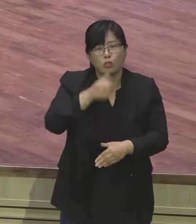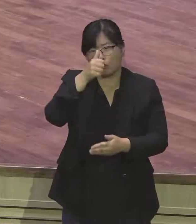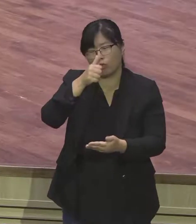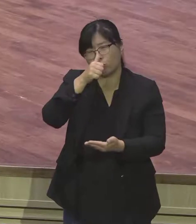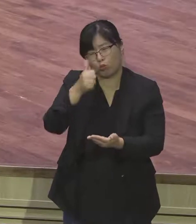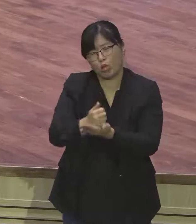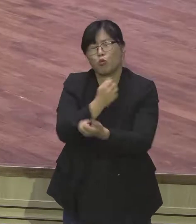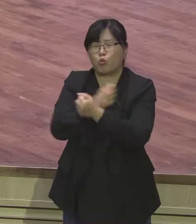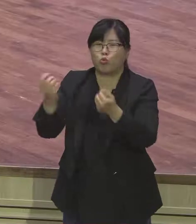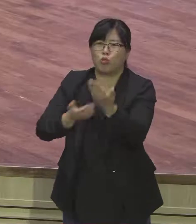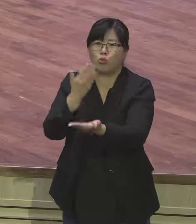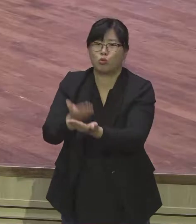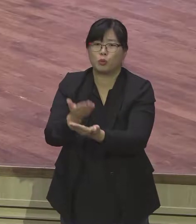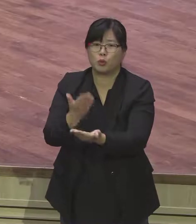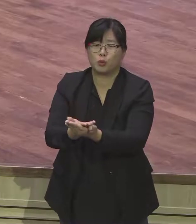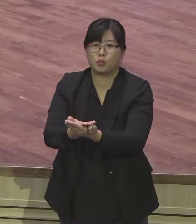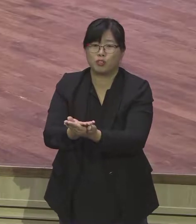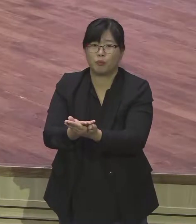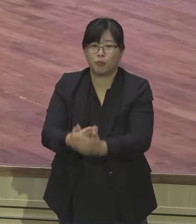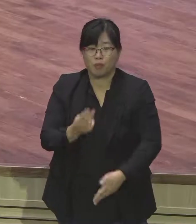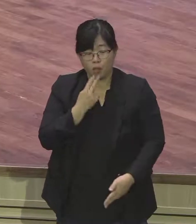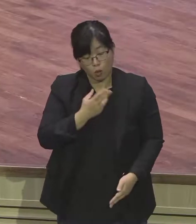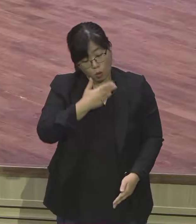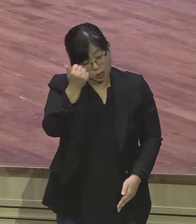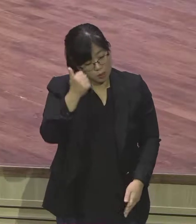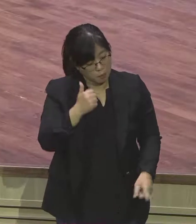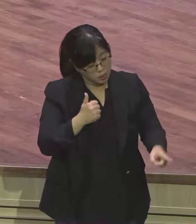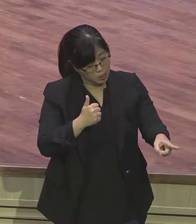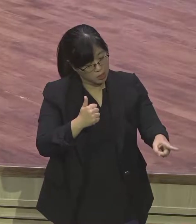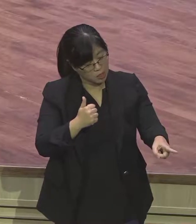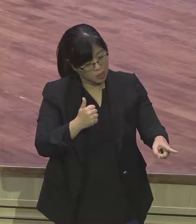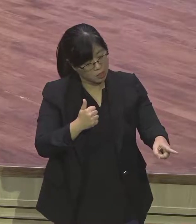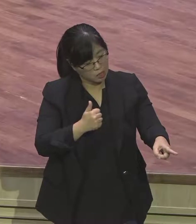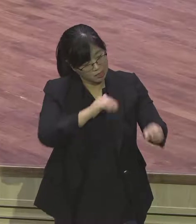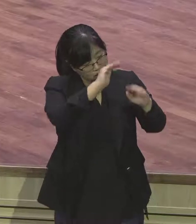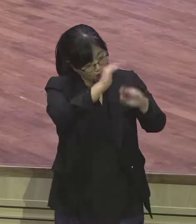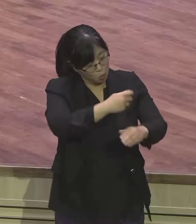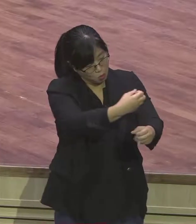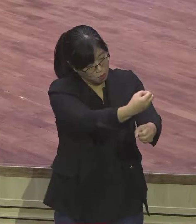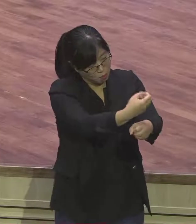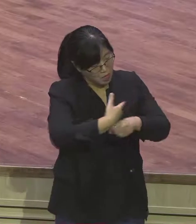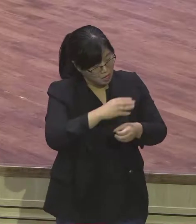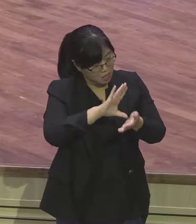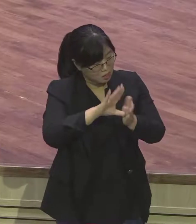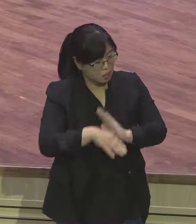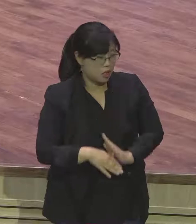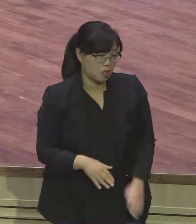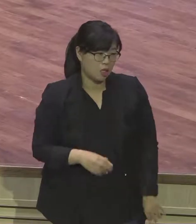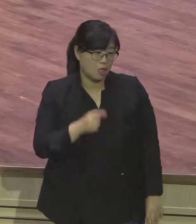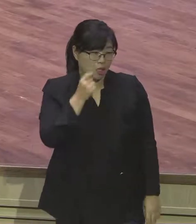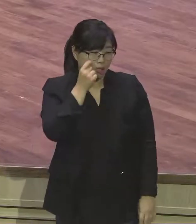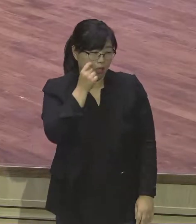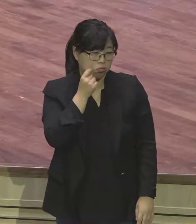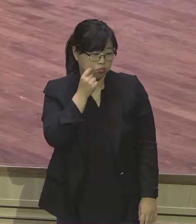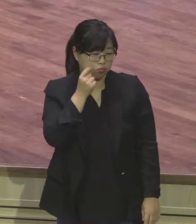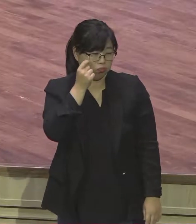그에게 말하는 하는 말을 들을 때 울었더라 불안에 사로잡혀있던